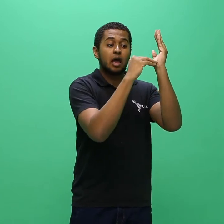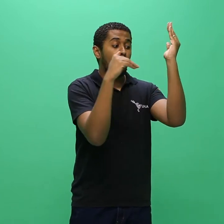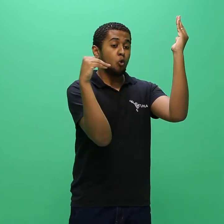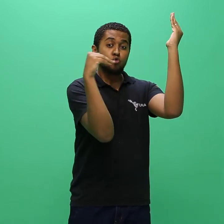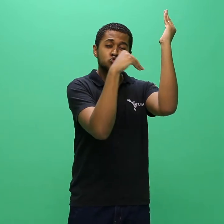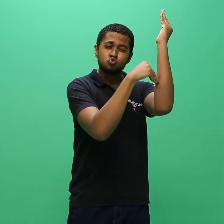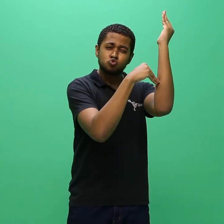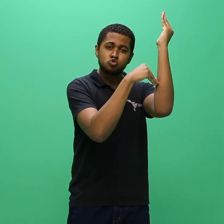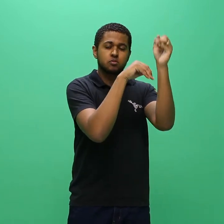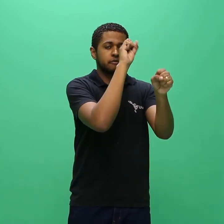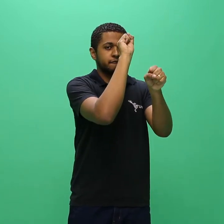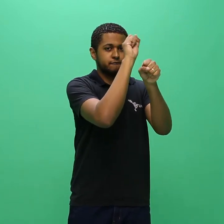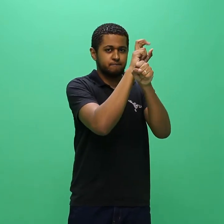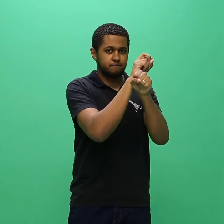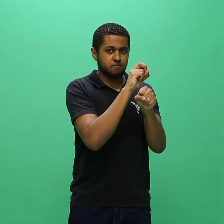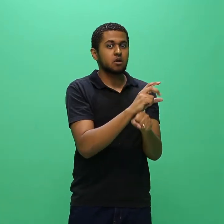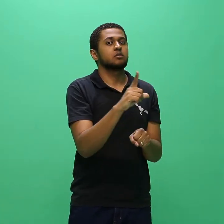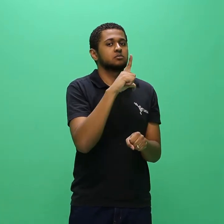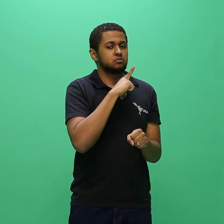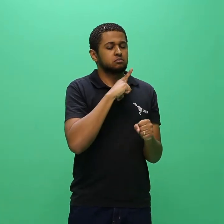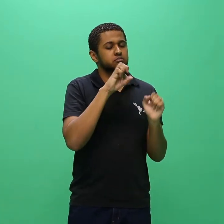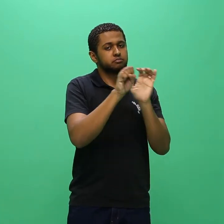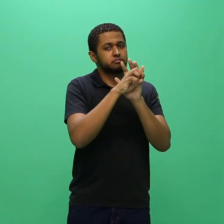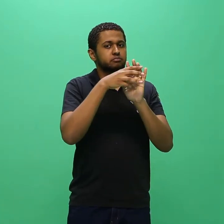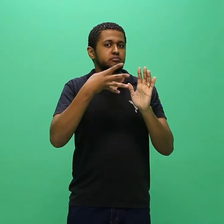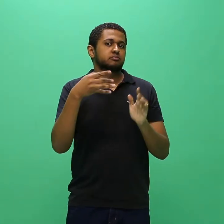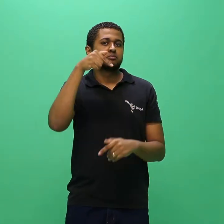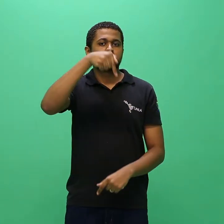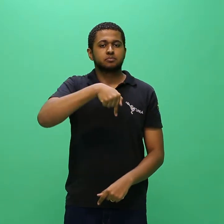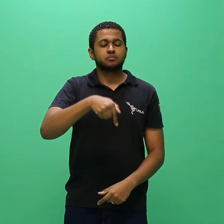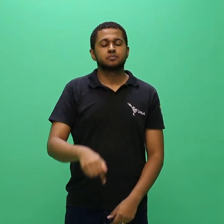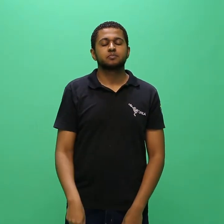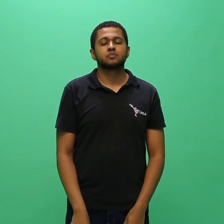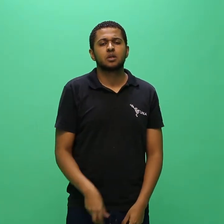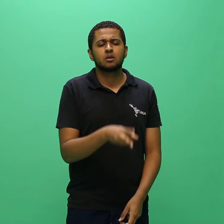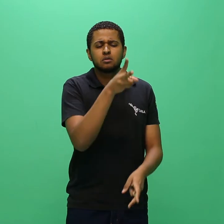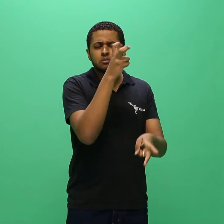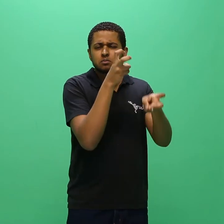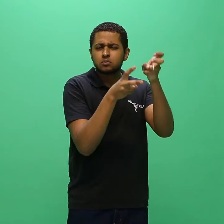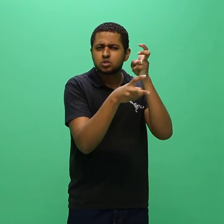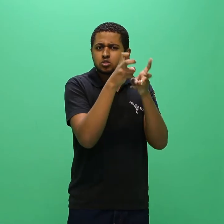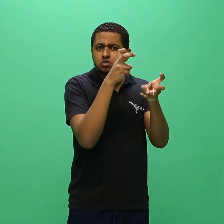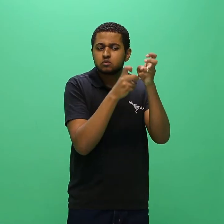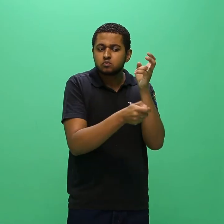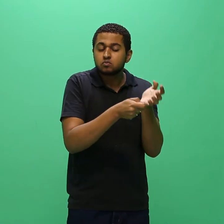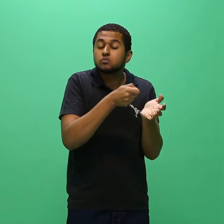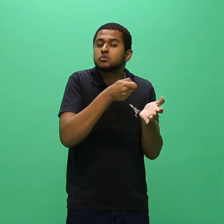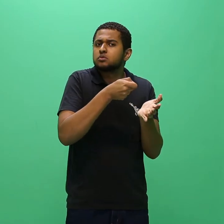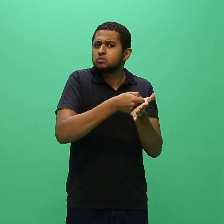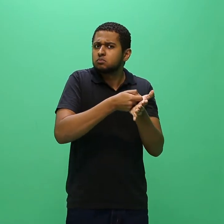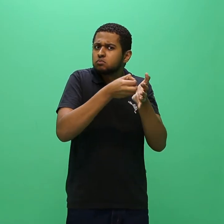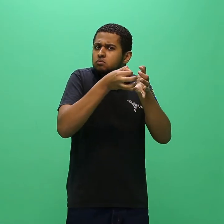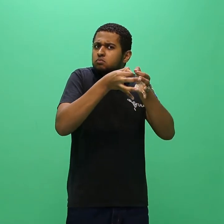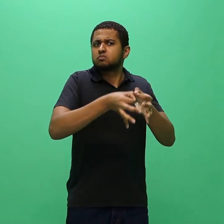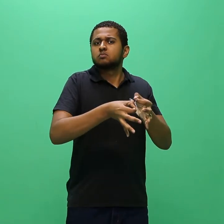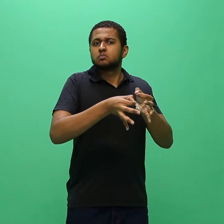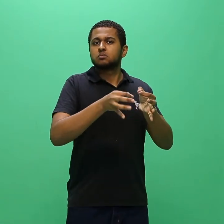ofertadas pelo presente edital, observando rigorosamente o estabelecido no item 2